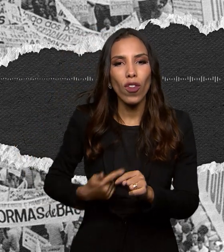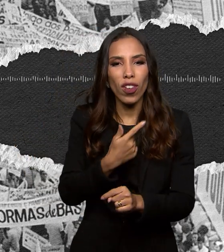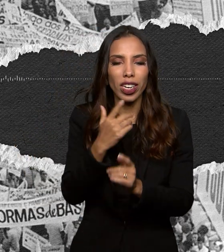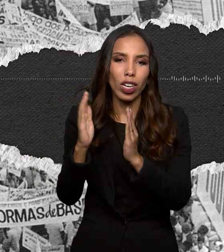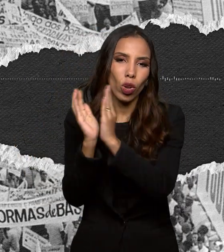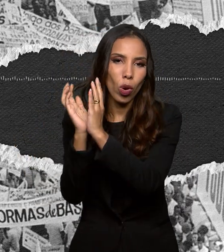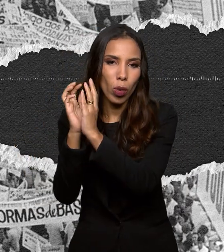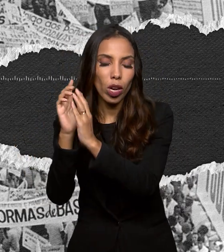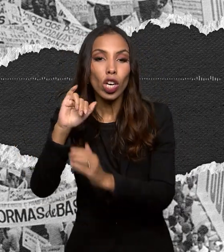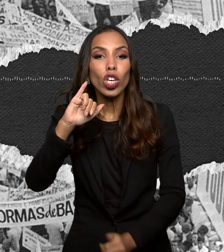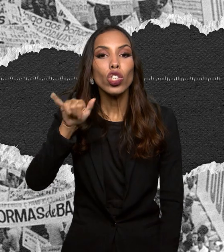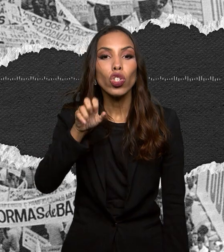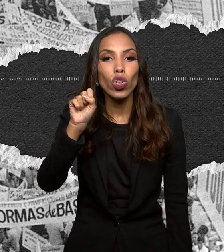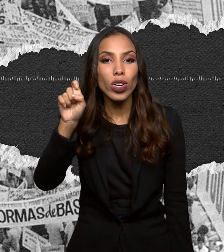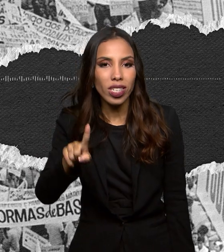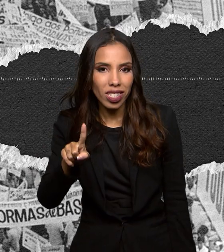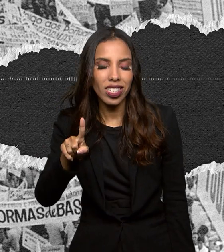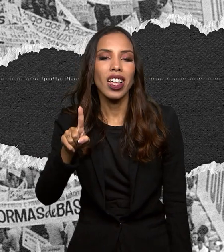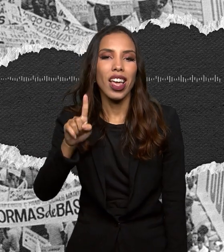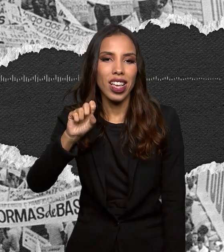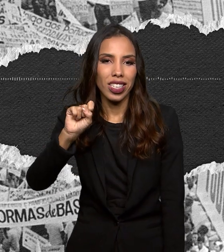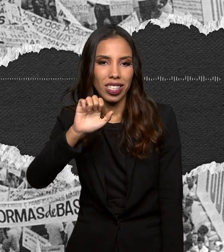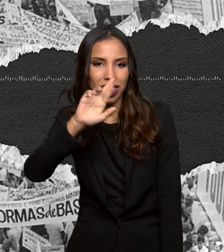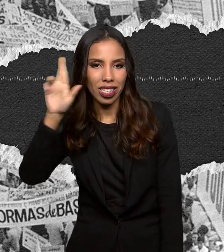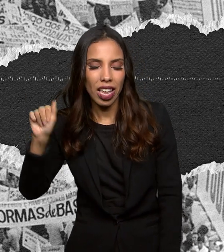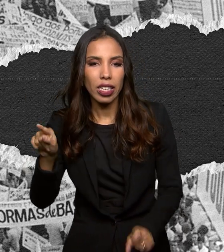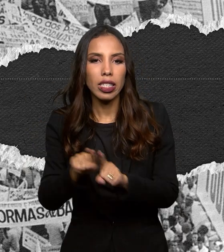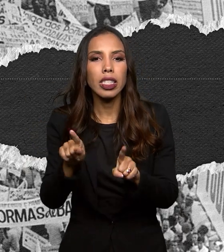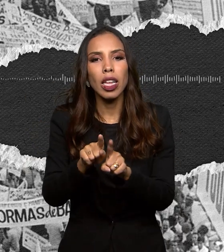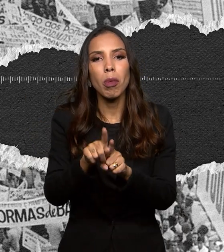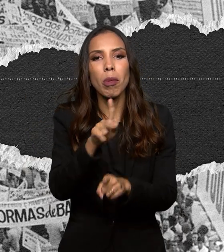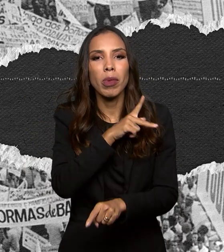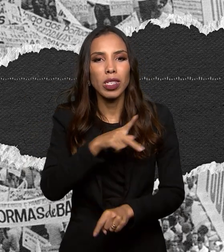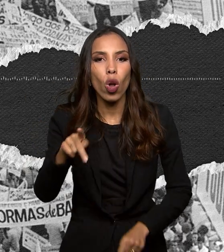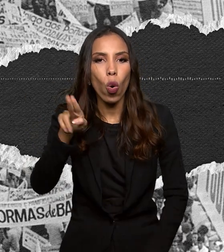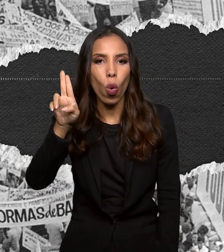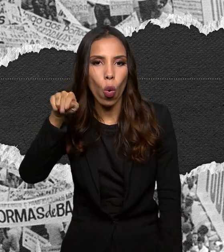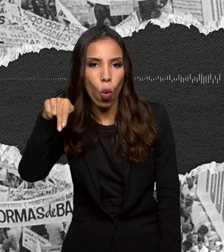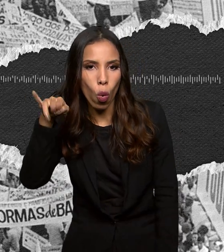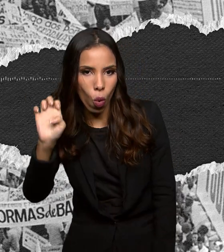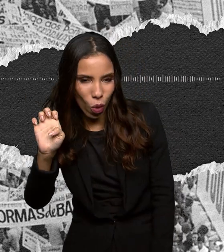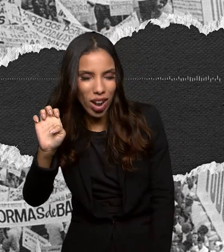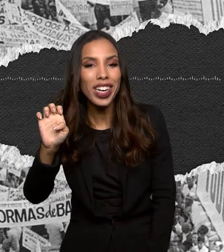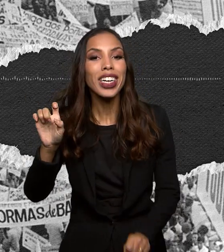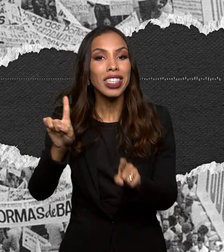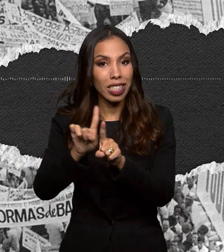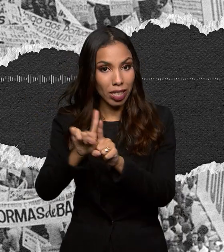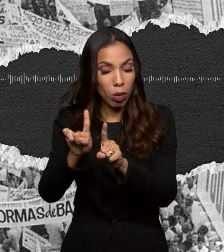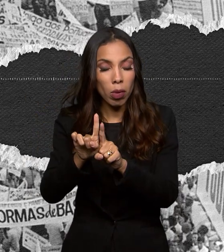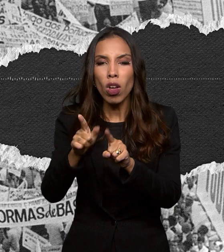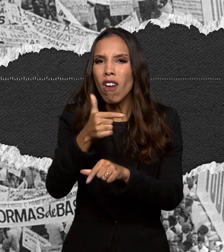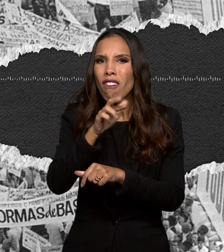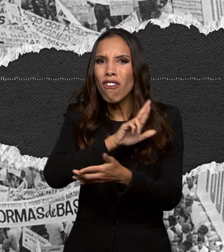na época presidente da União Nacional dos Estudantes, a UNE, vários ministros e outros políticos da base do governo.